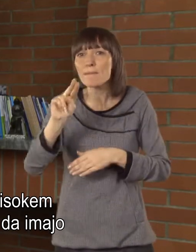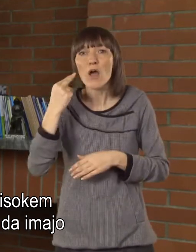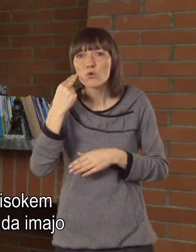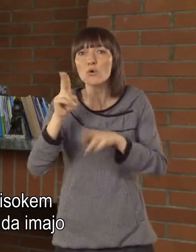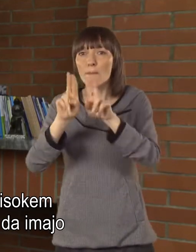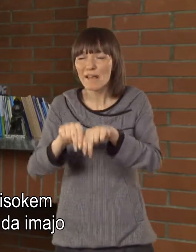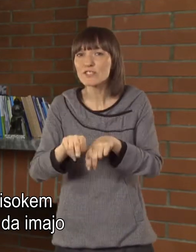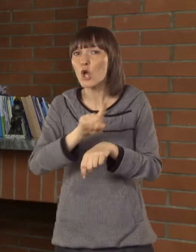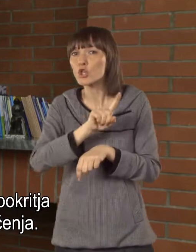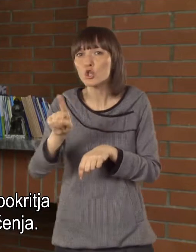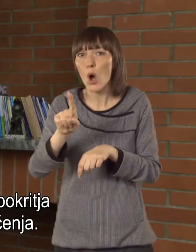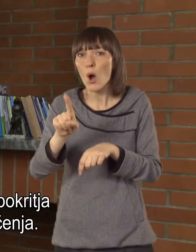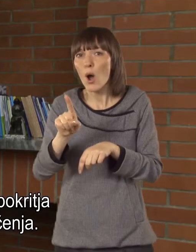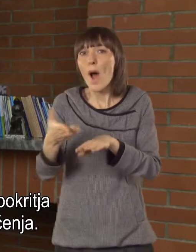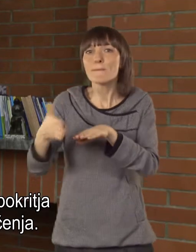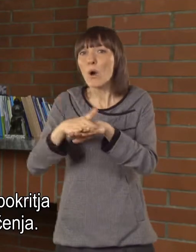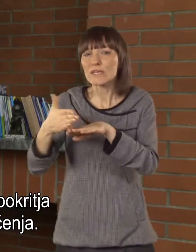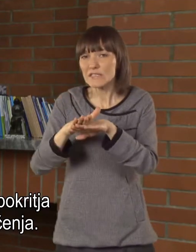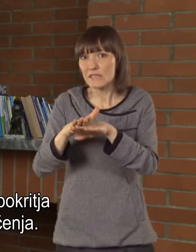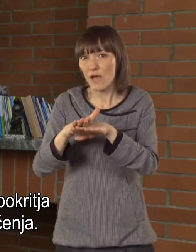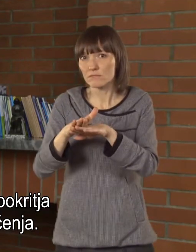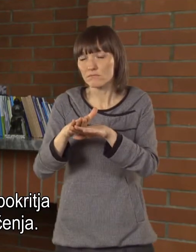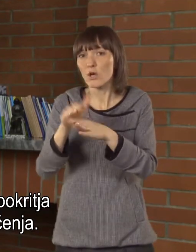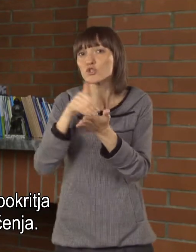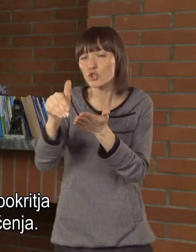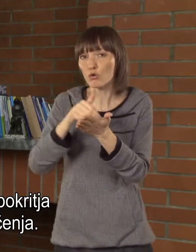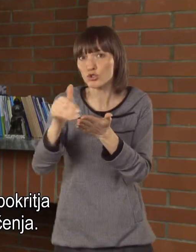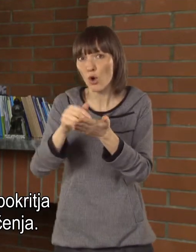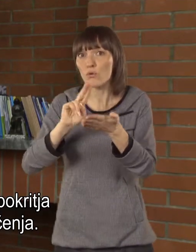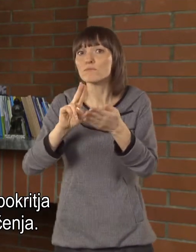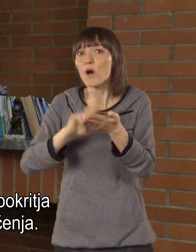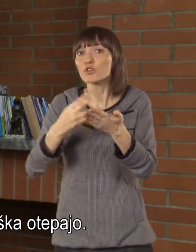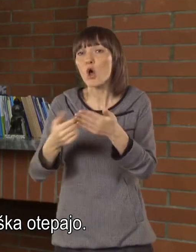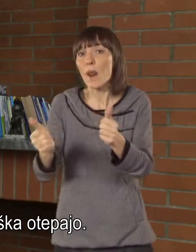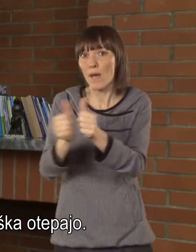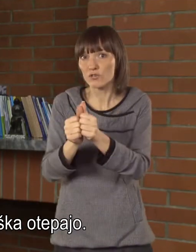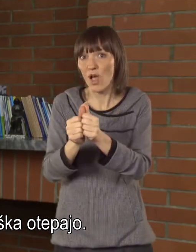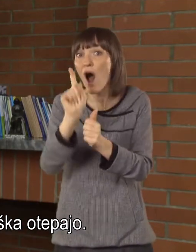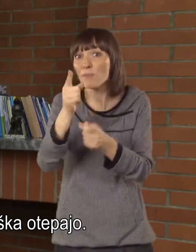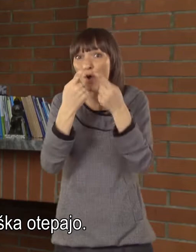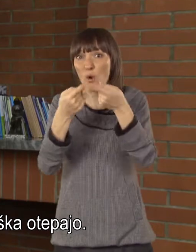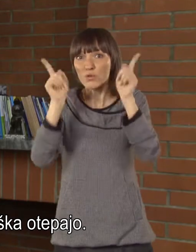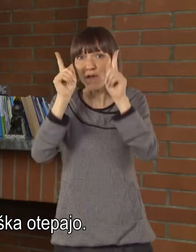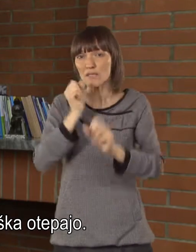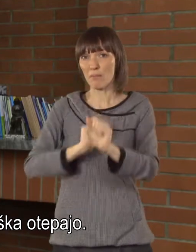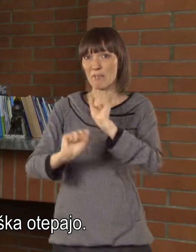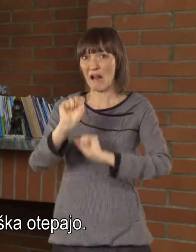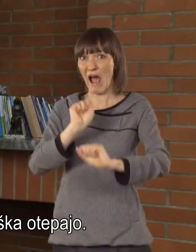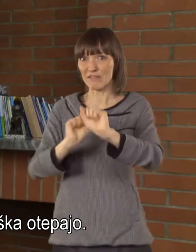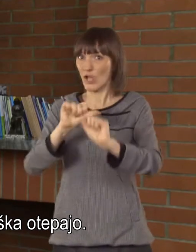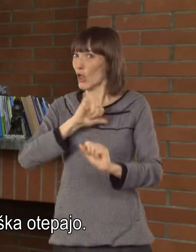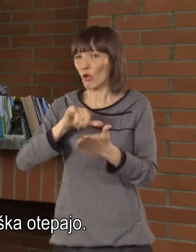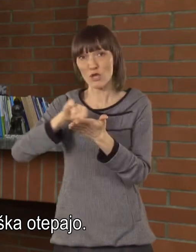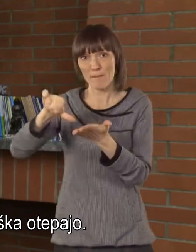piše, da imajo gluhi pravice do pokrita sloškov tormačenja. Univerze, bom rekel, se tega stroška nekako